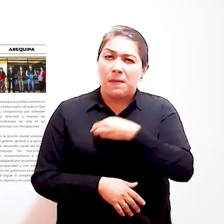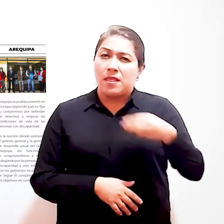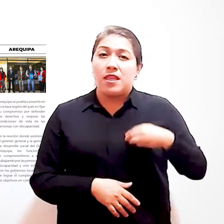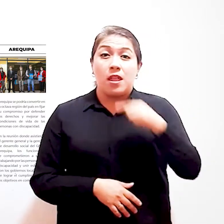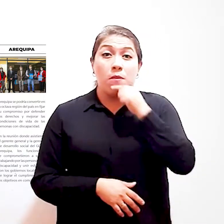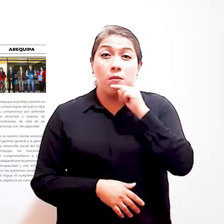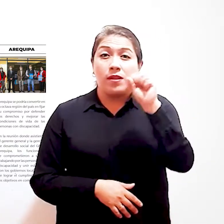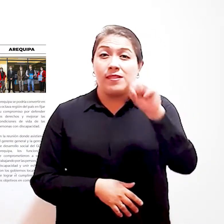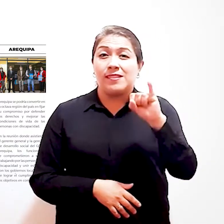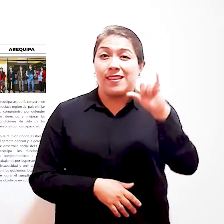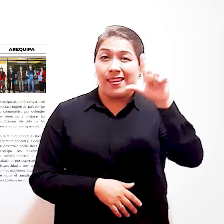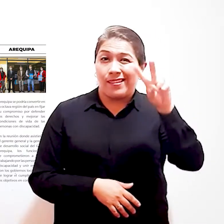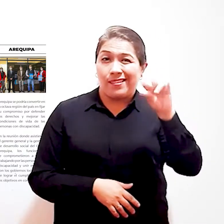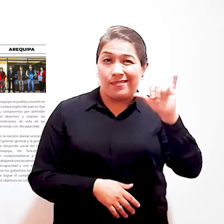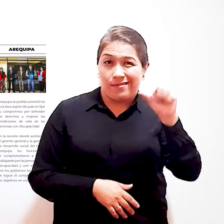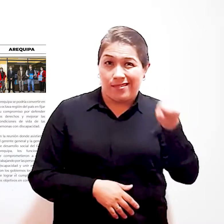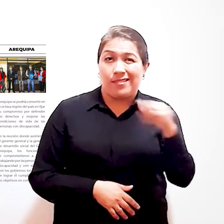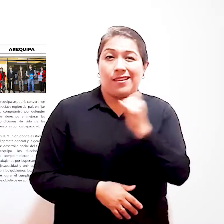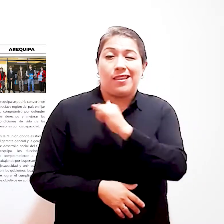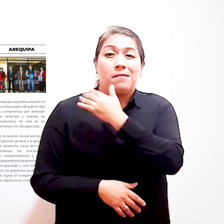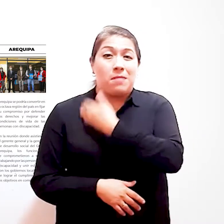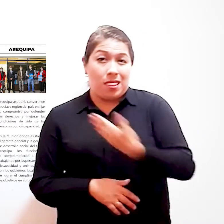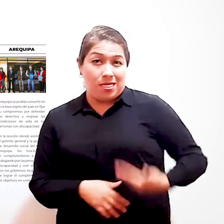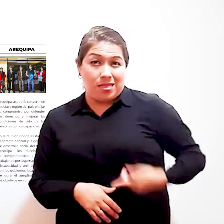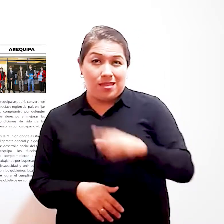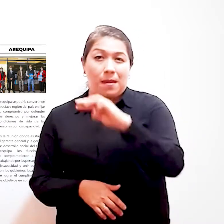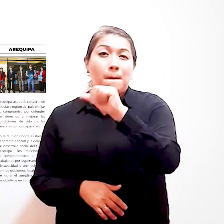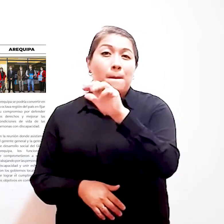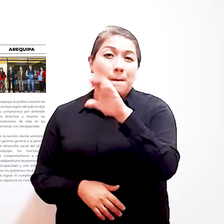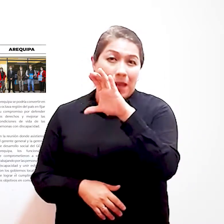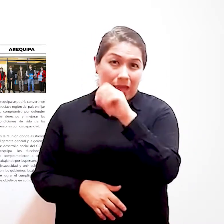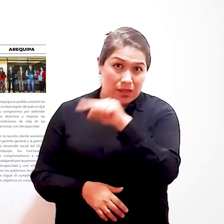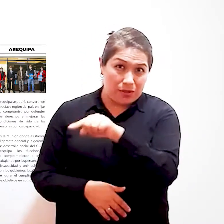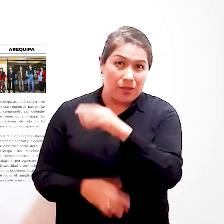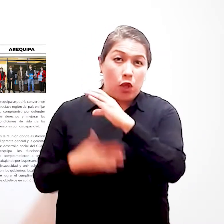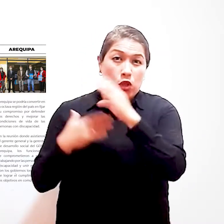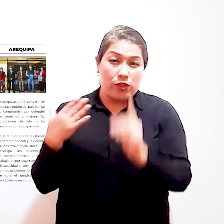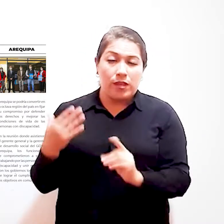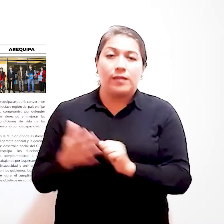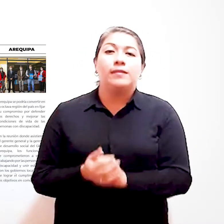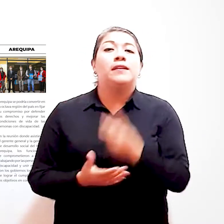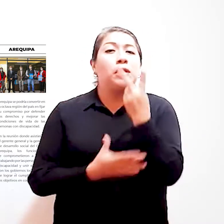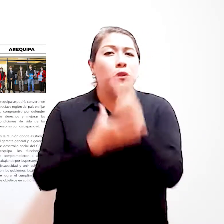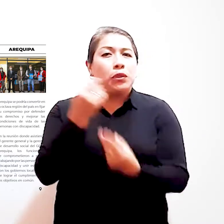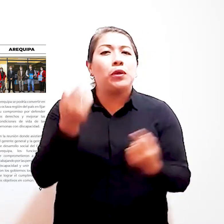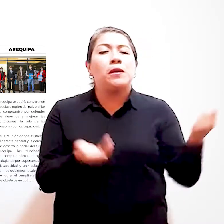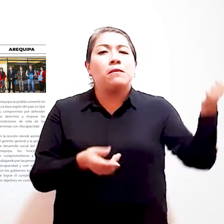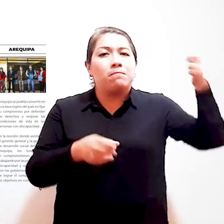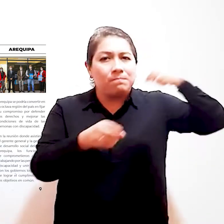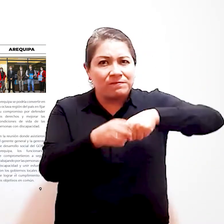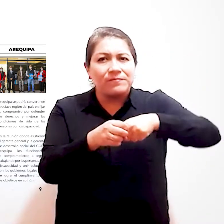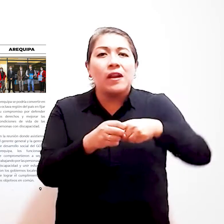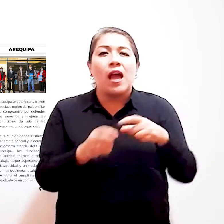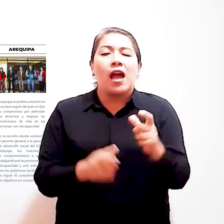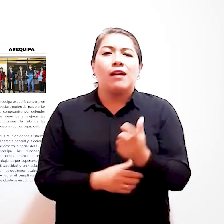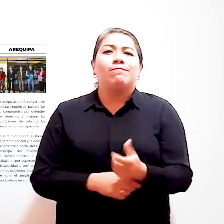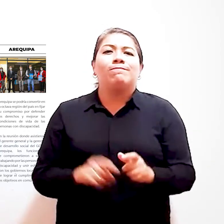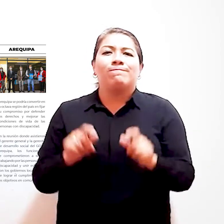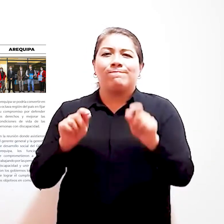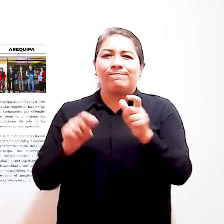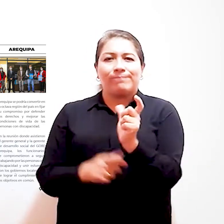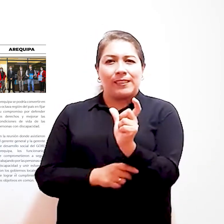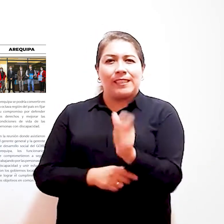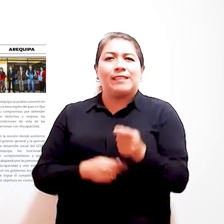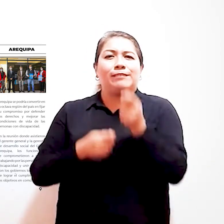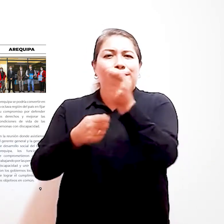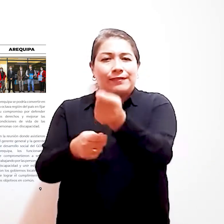En Tumbes, la ministra de la mujer Silvia Loli Espinosa y el presidente del Conadis, Marco Antonio Gamarra participaron en la entrega de